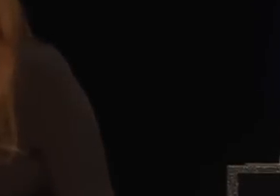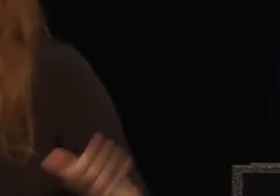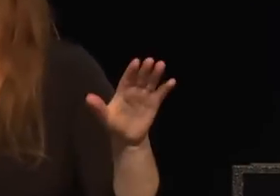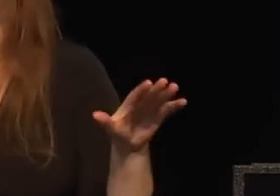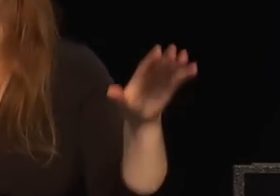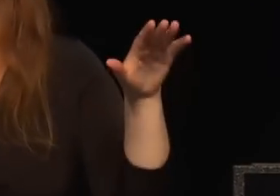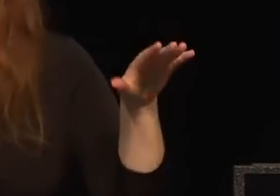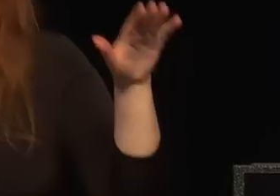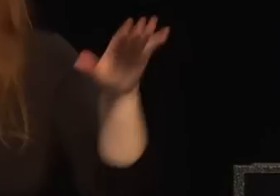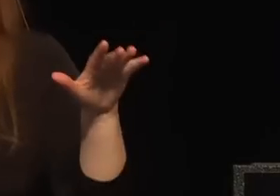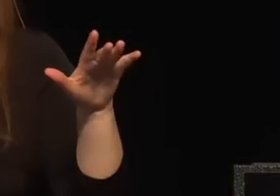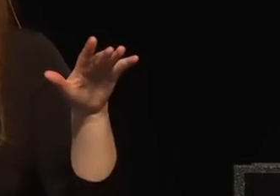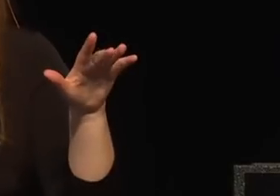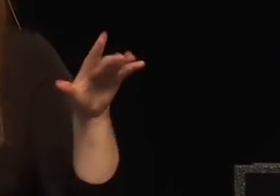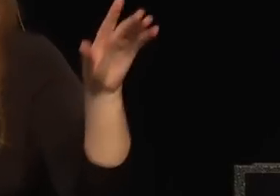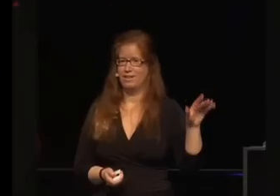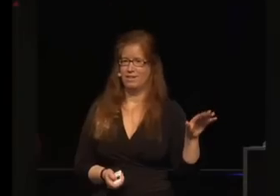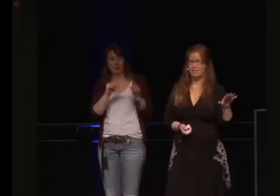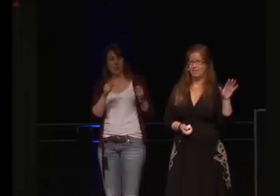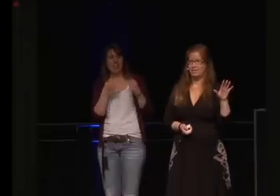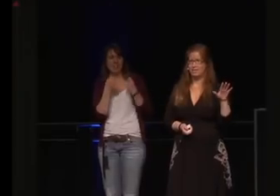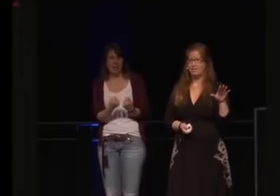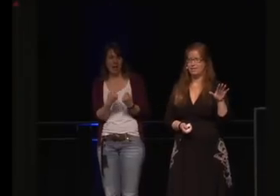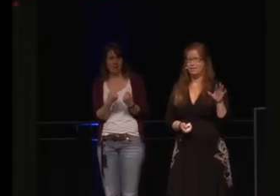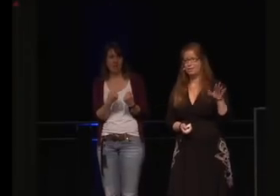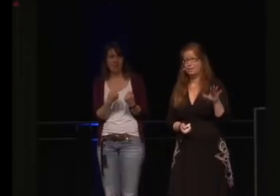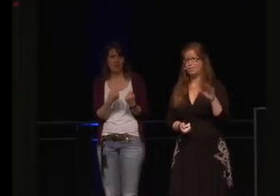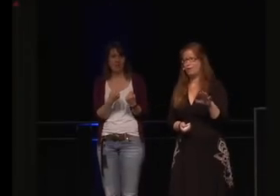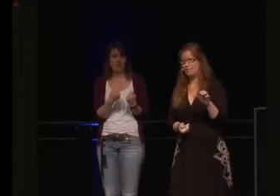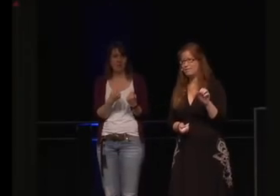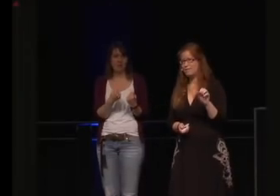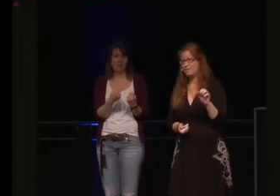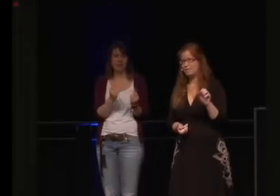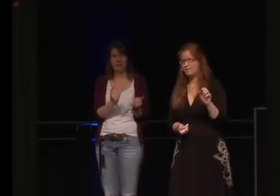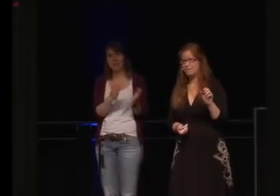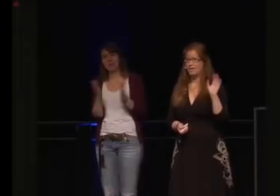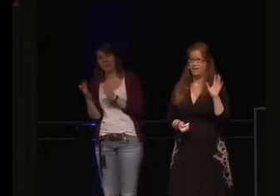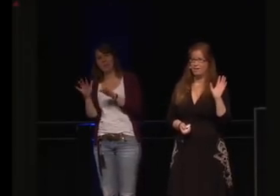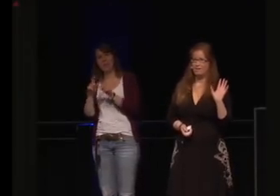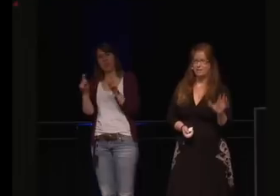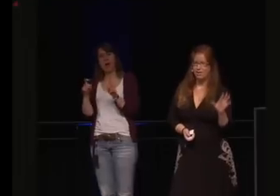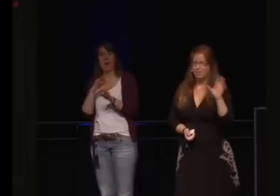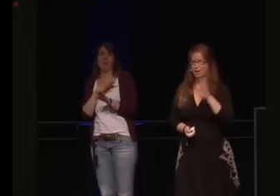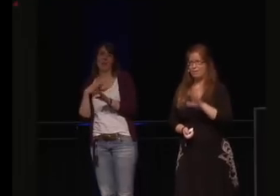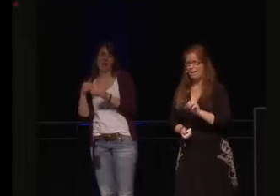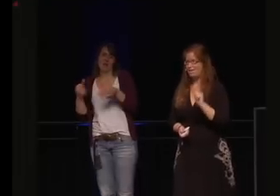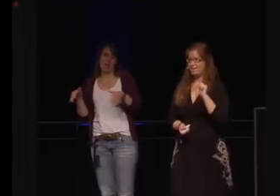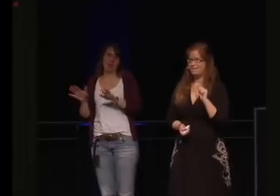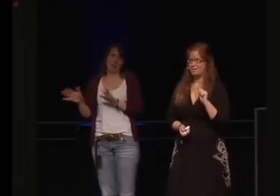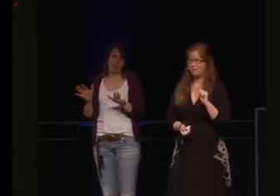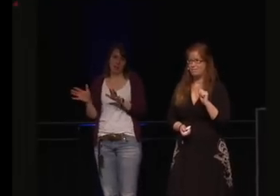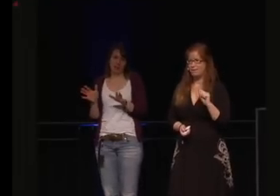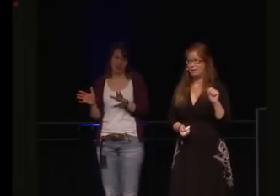Ihr könnt sehen, dass wir hier von Sicherheit zu Sicherheit und Privatsphäre wechseln.